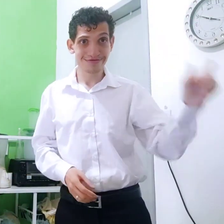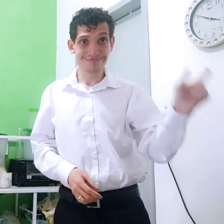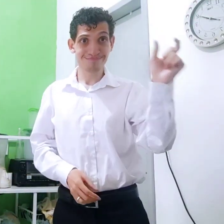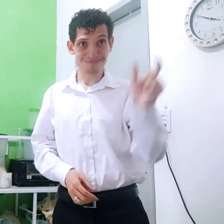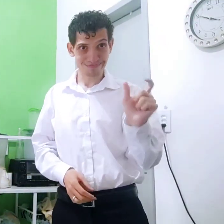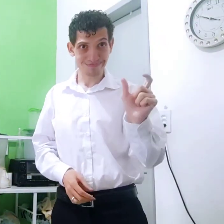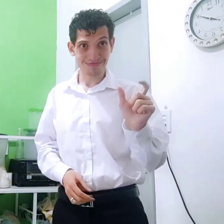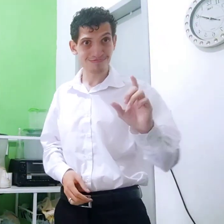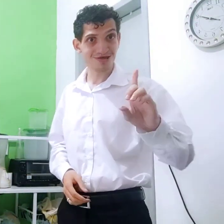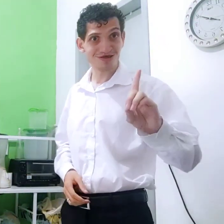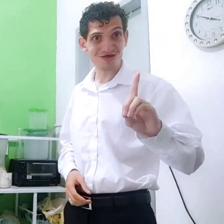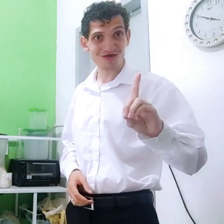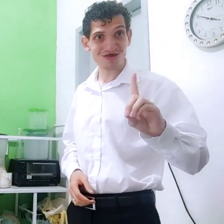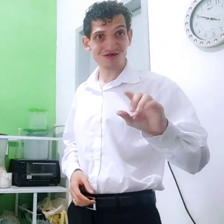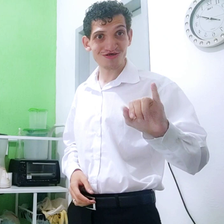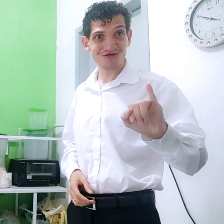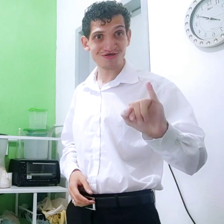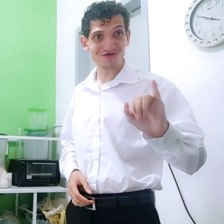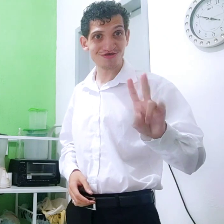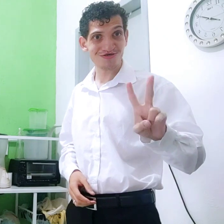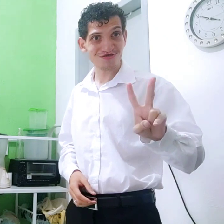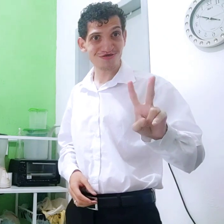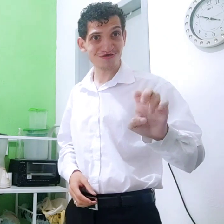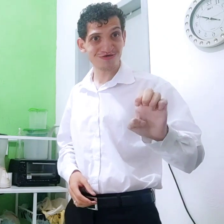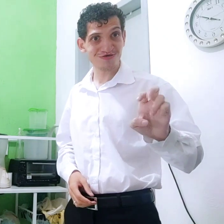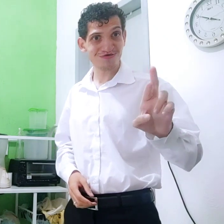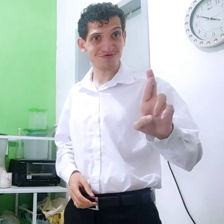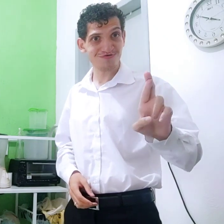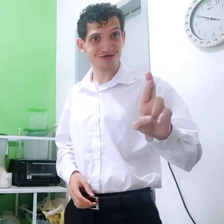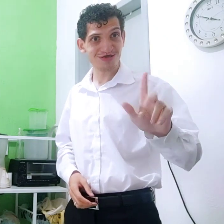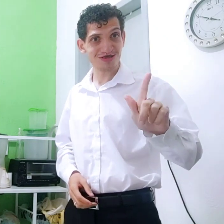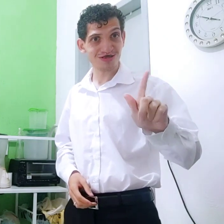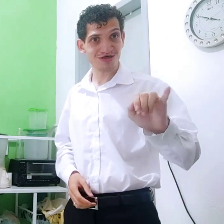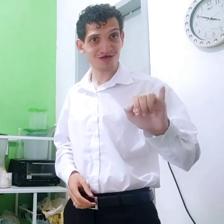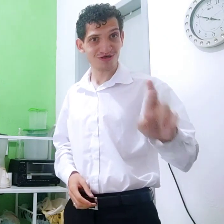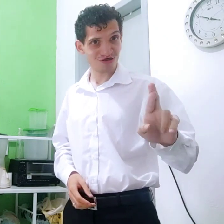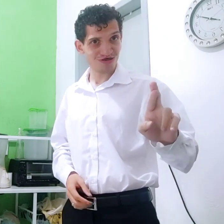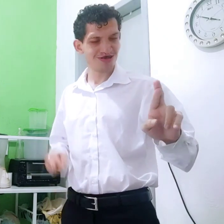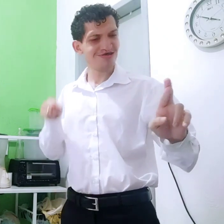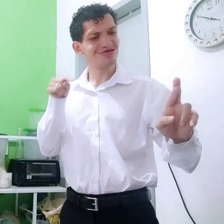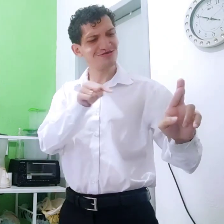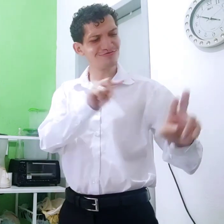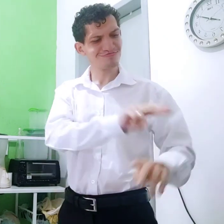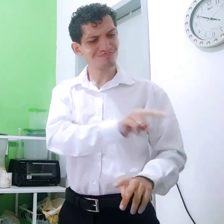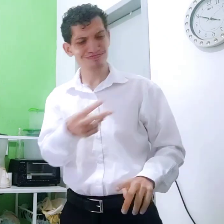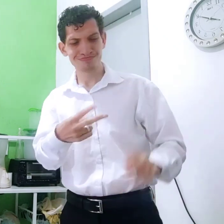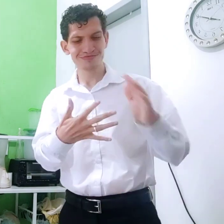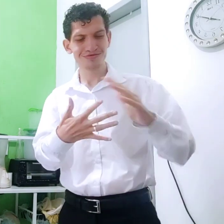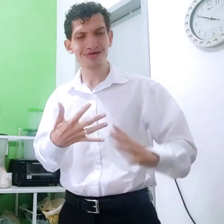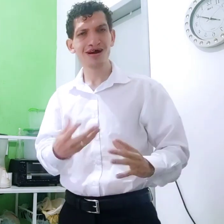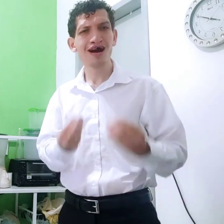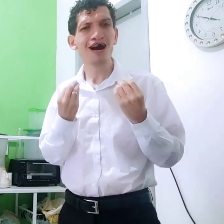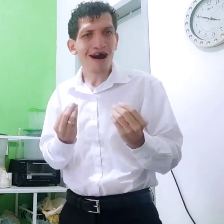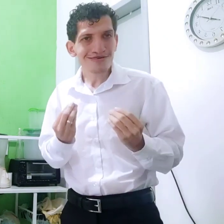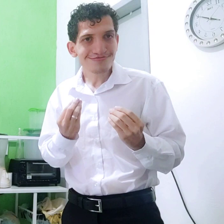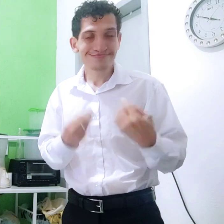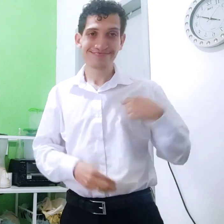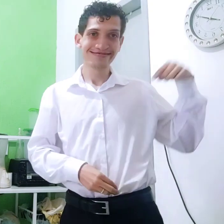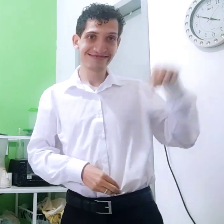O português é a palavra DIVERGIR. Isso daqui traduz pra